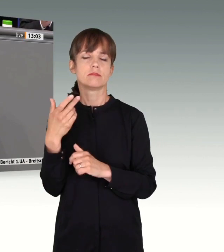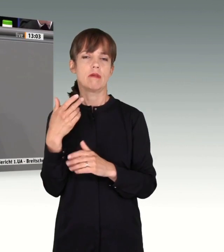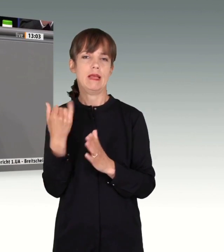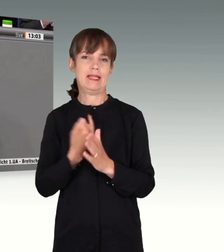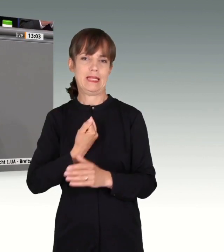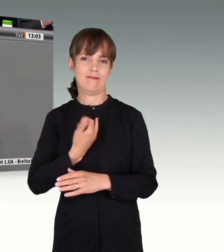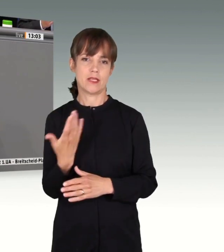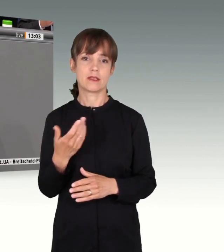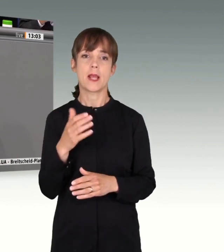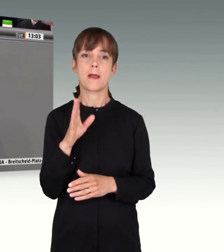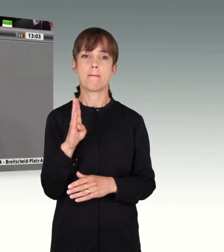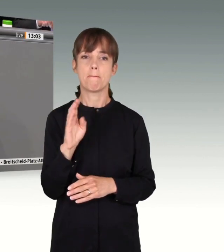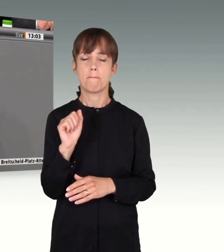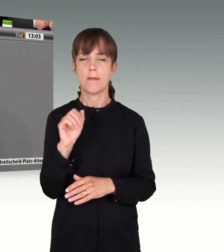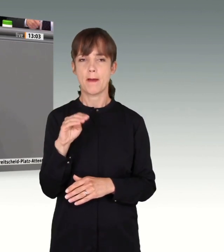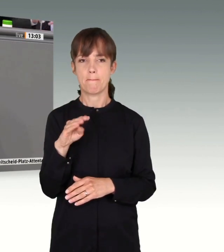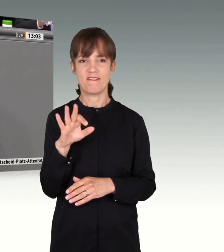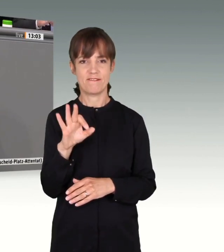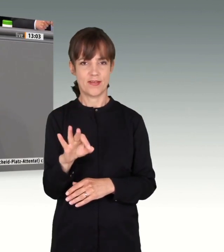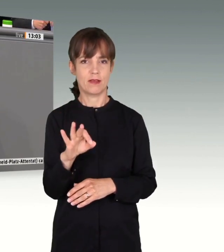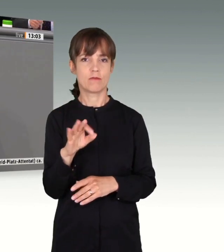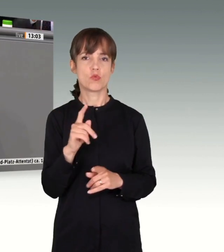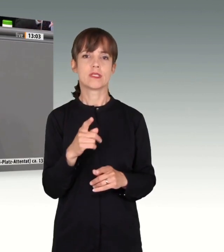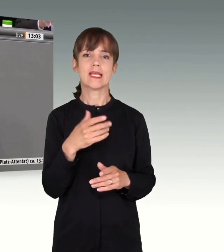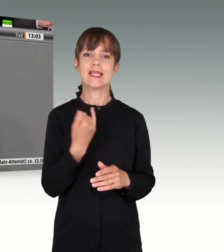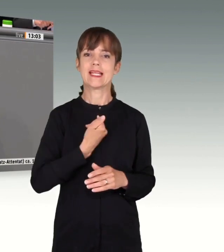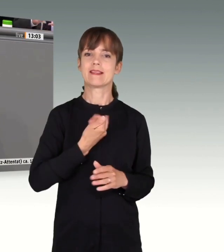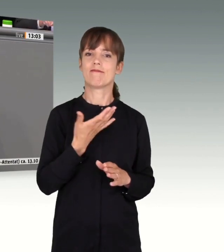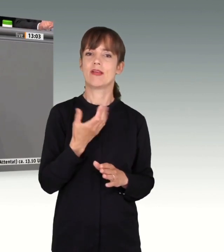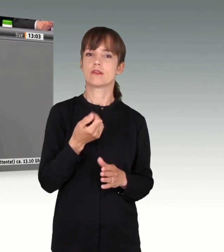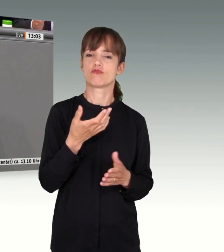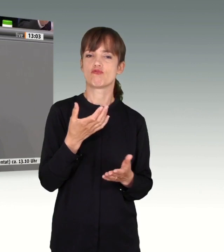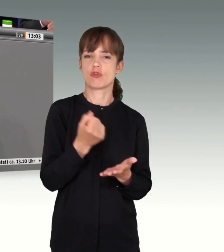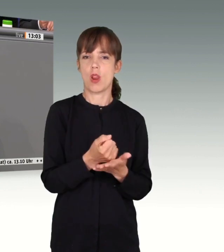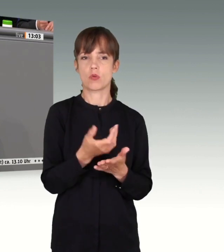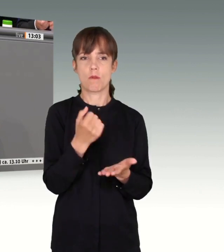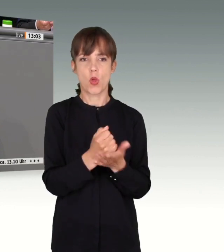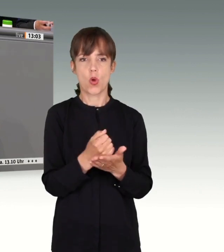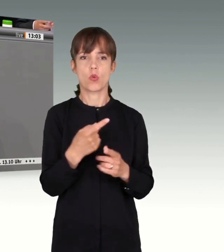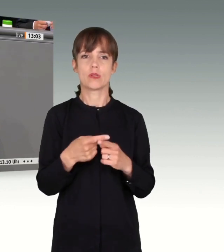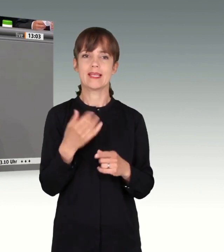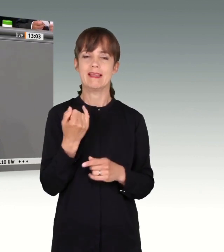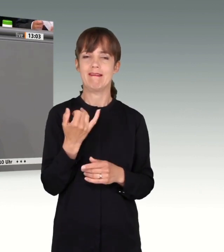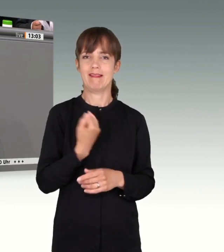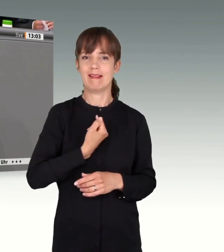Identitätsfeststellungsbehörde und zu einer Identitätsfeststellungsgewahrsamsbehörde weiterentwickeln. Die